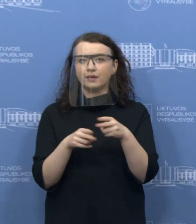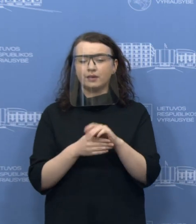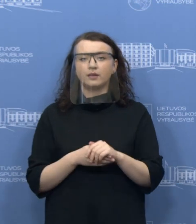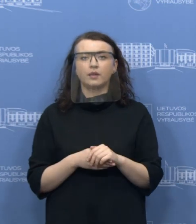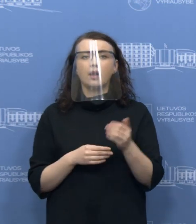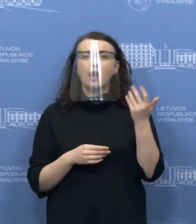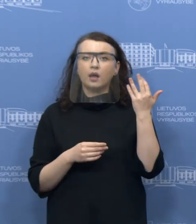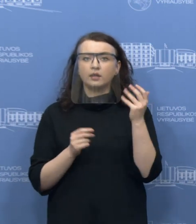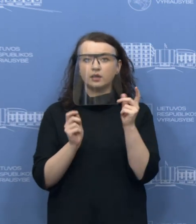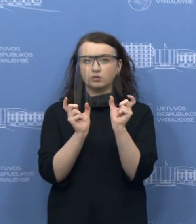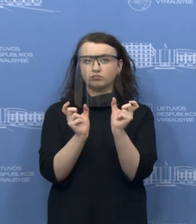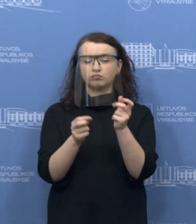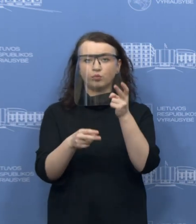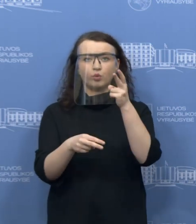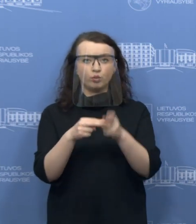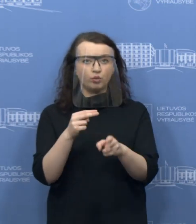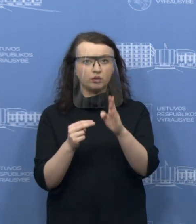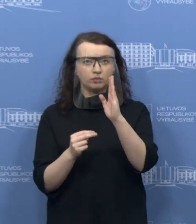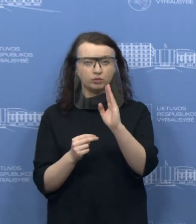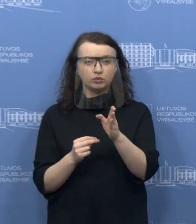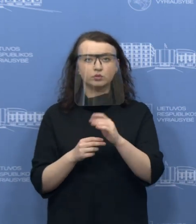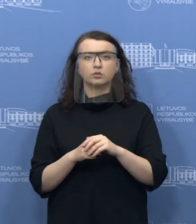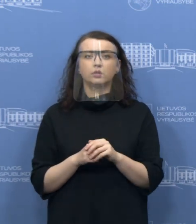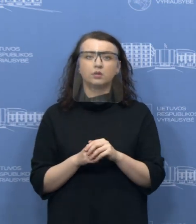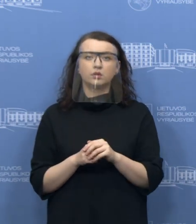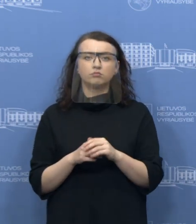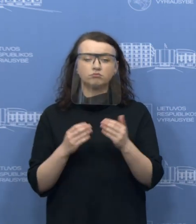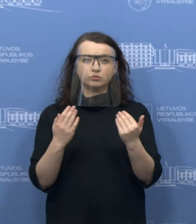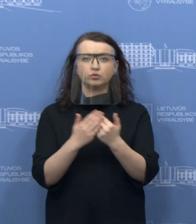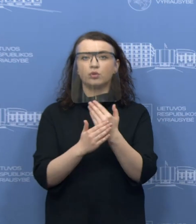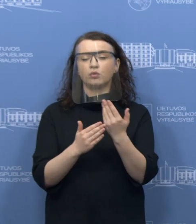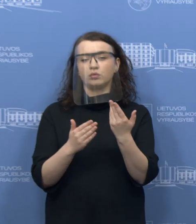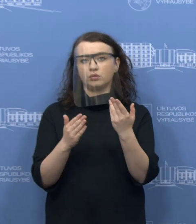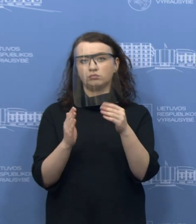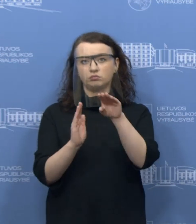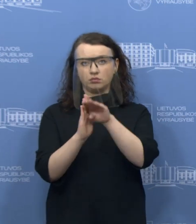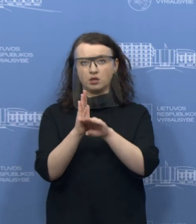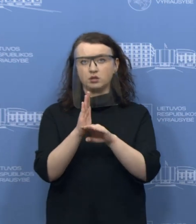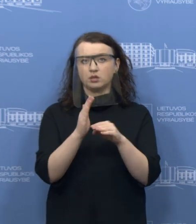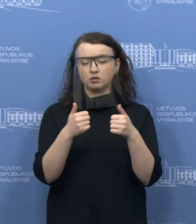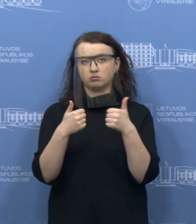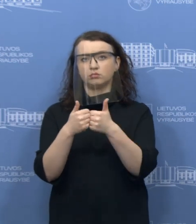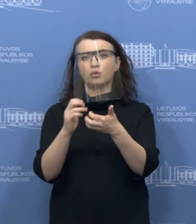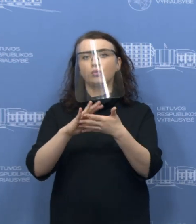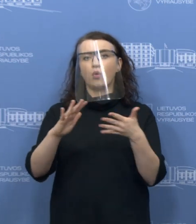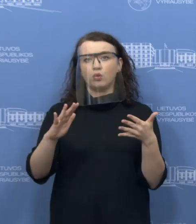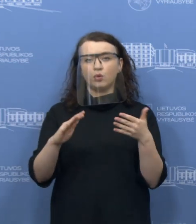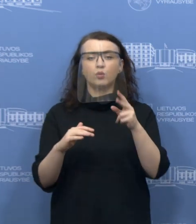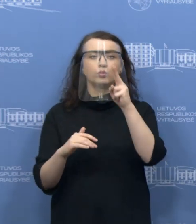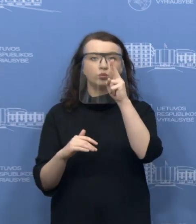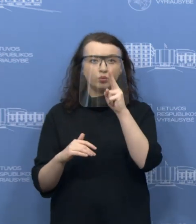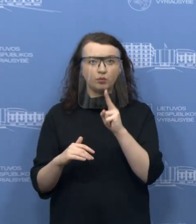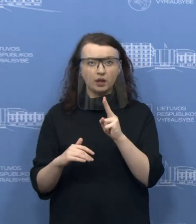Pasibaigus ekstremalios situacijos laikotarpį, galioja tos pačios teisiklės, kaip ir įmonėms esančiams sąraše, du